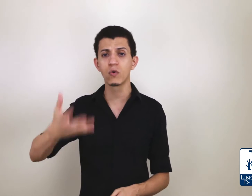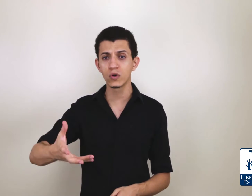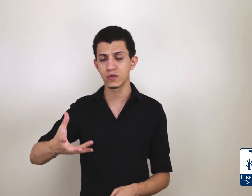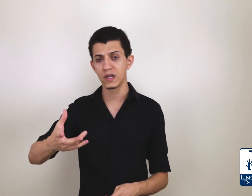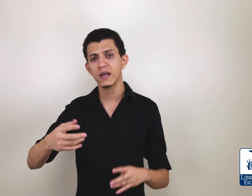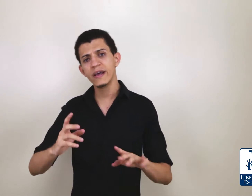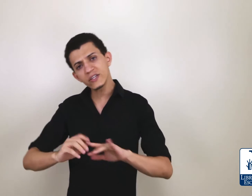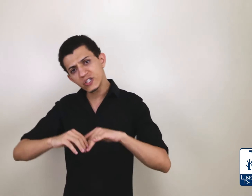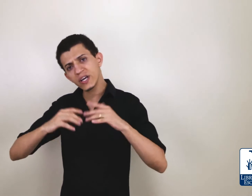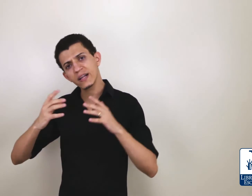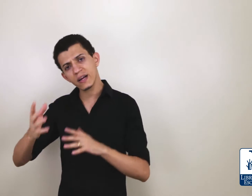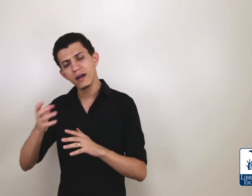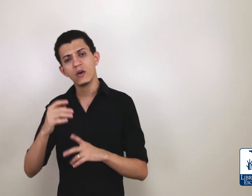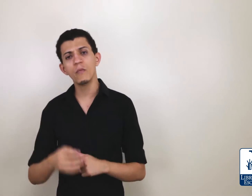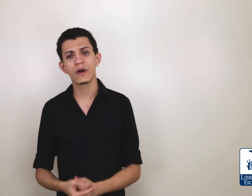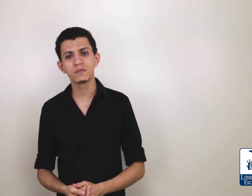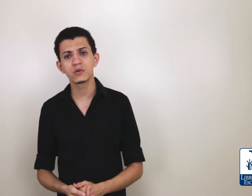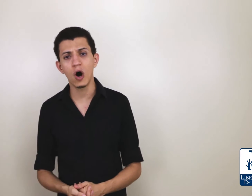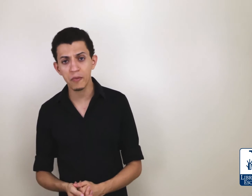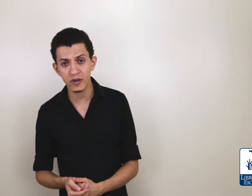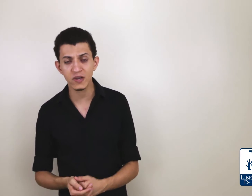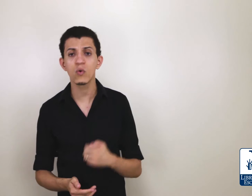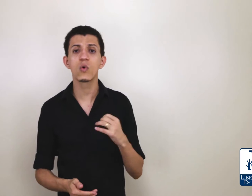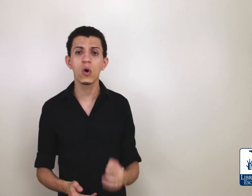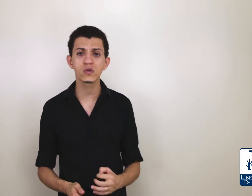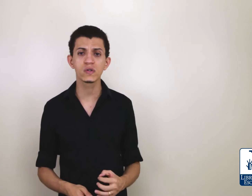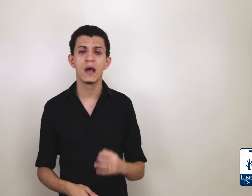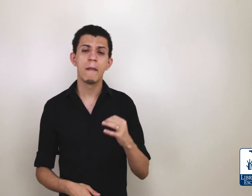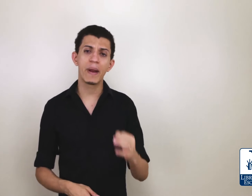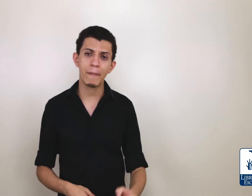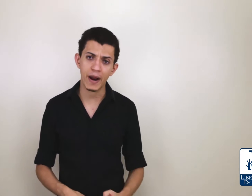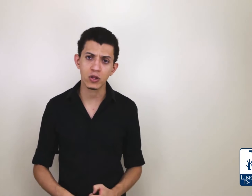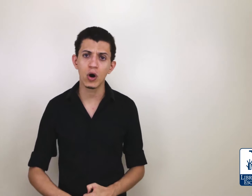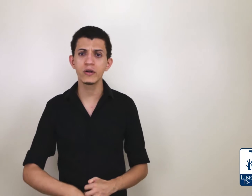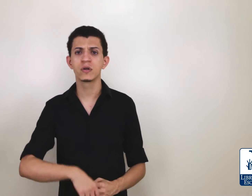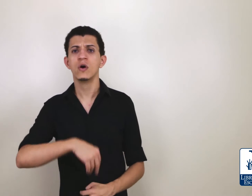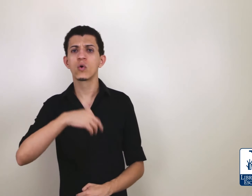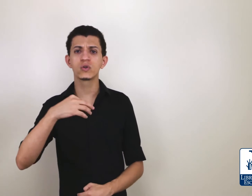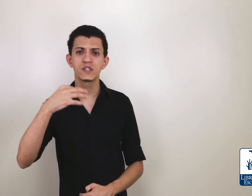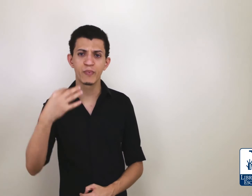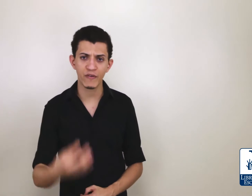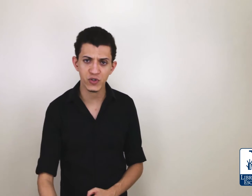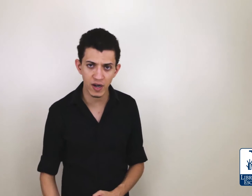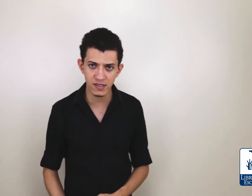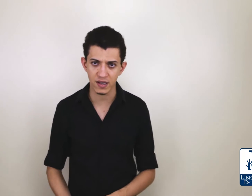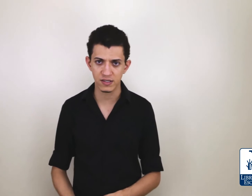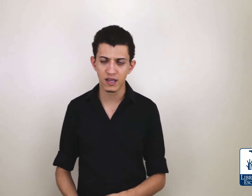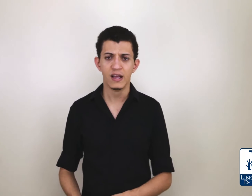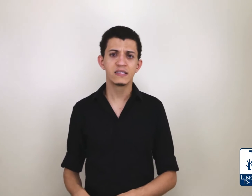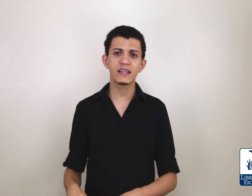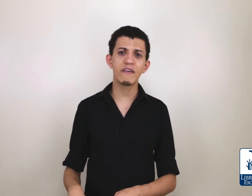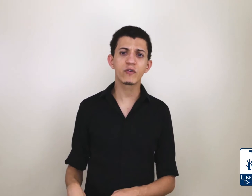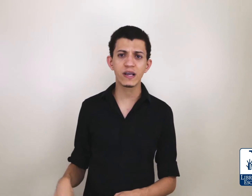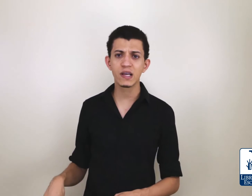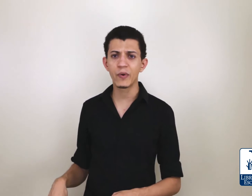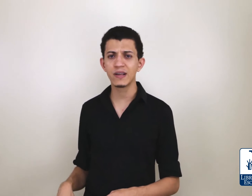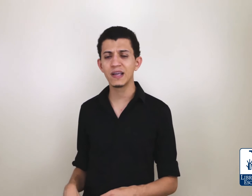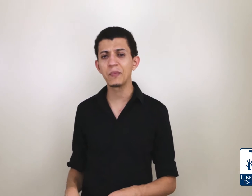cursos. E a gente entra no próximo topo, que são cursos preparatórios, cursos profissionalizantes. Você deve conhecer, por exemplo,